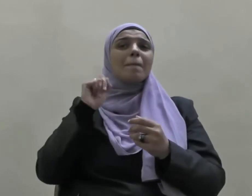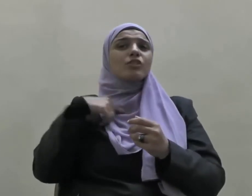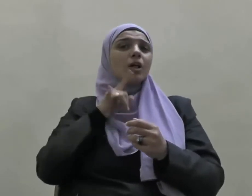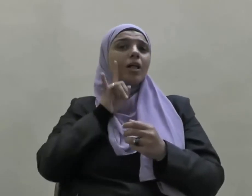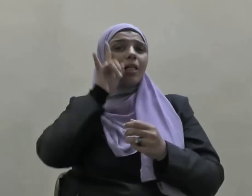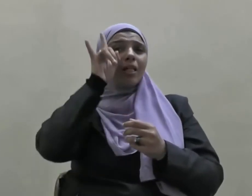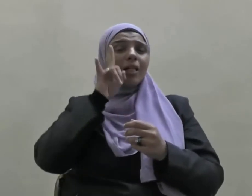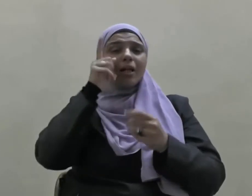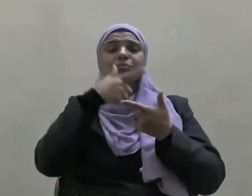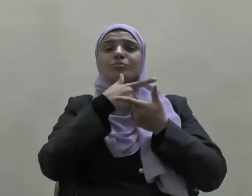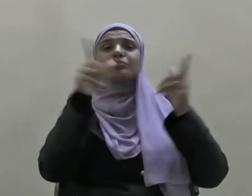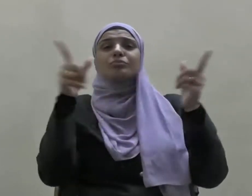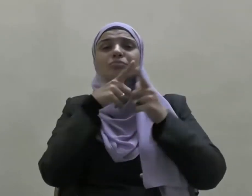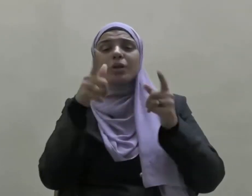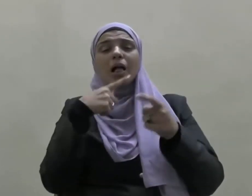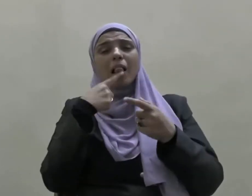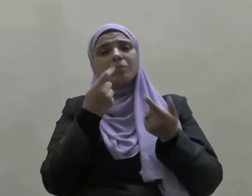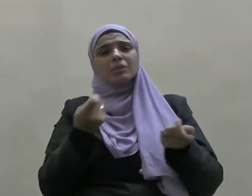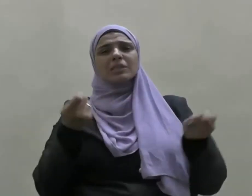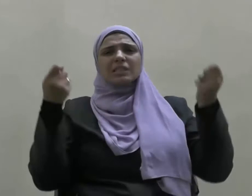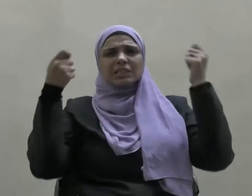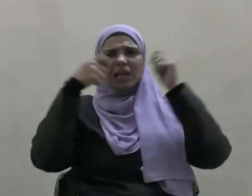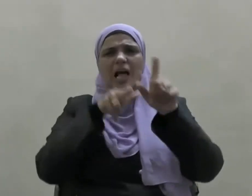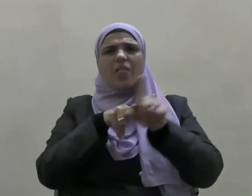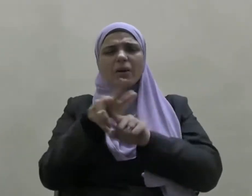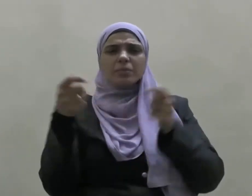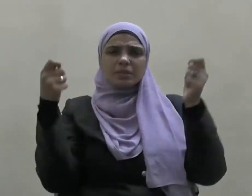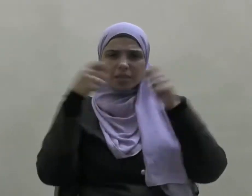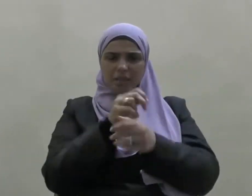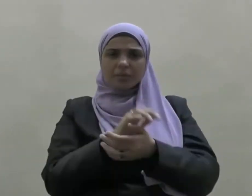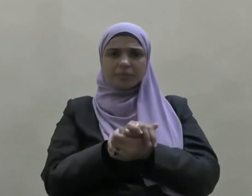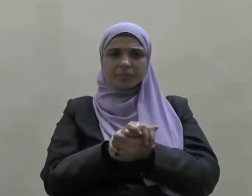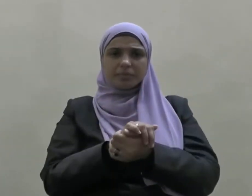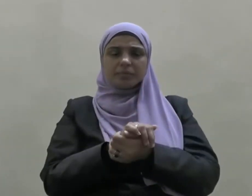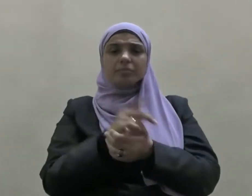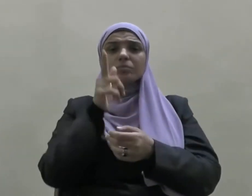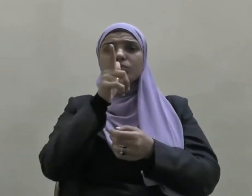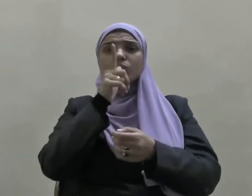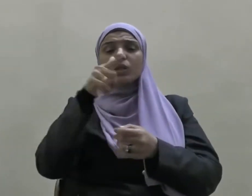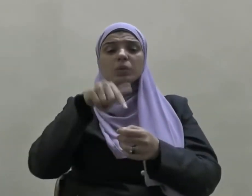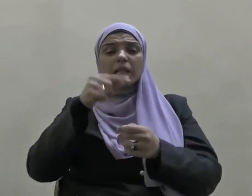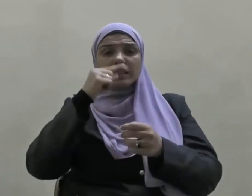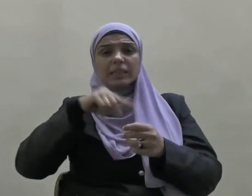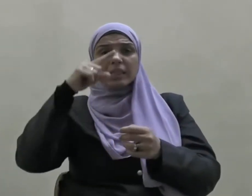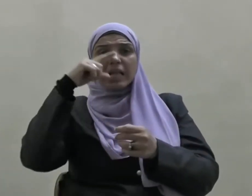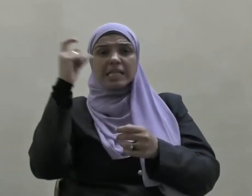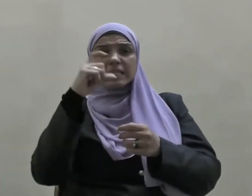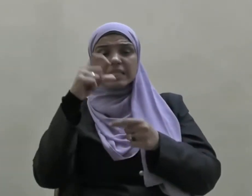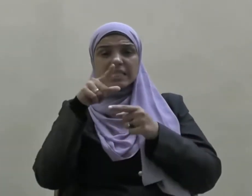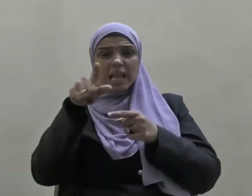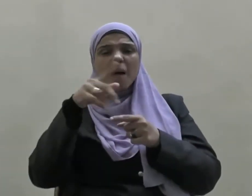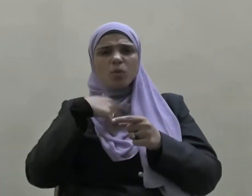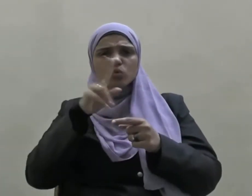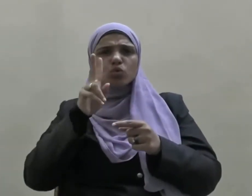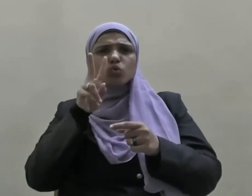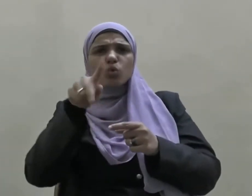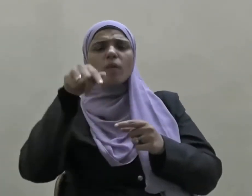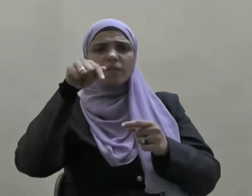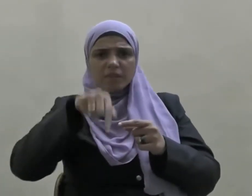يسمعه أو يره لقد اتخذ الإسلام موقفا حازما